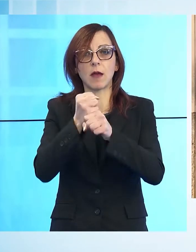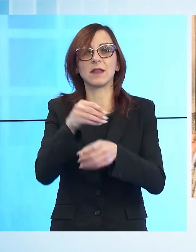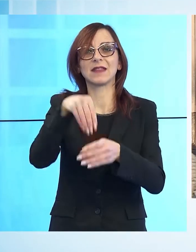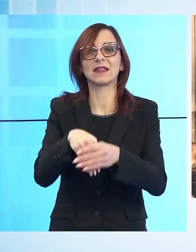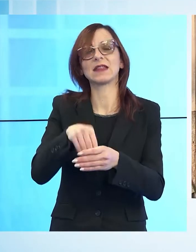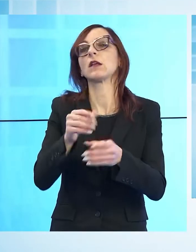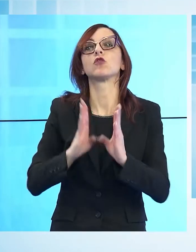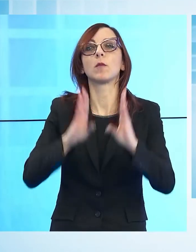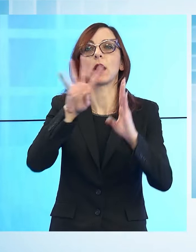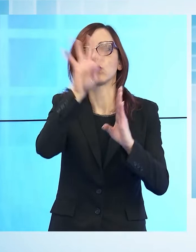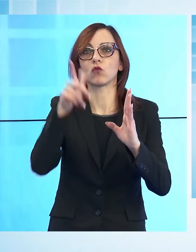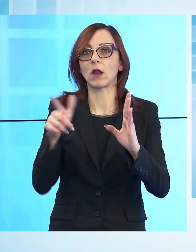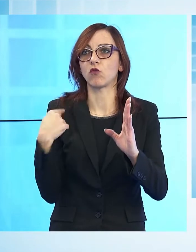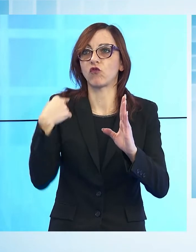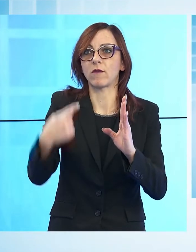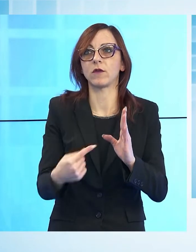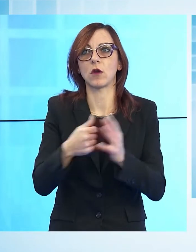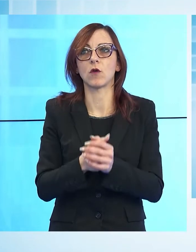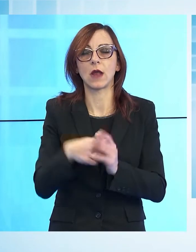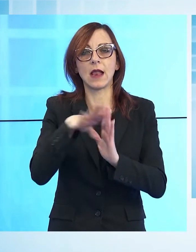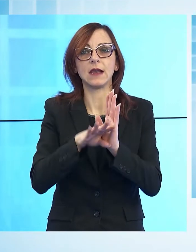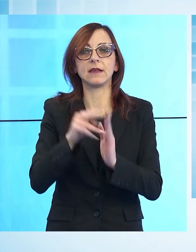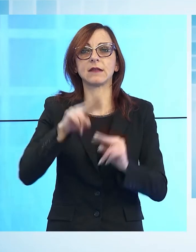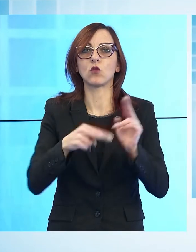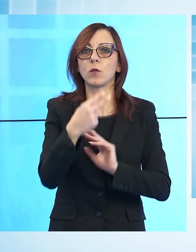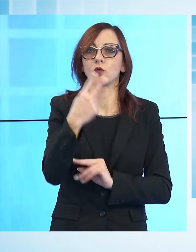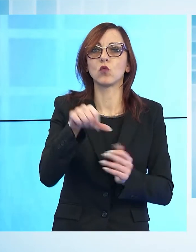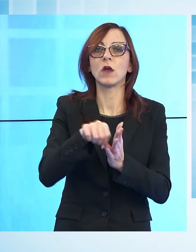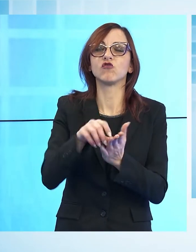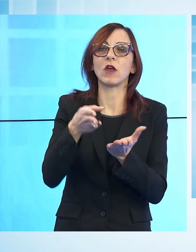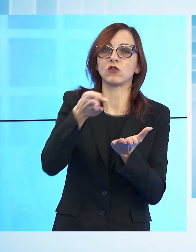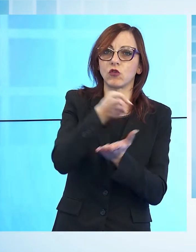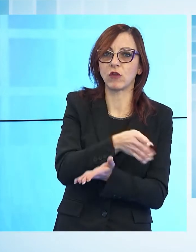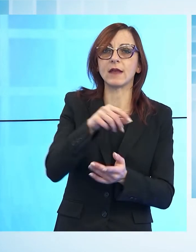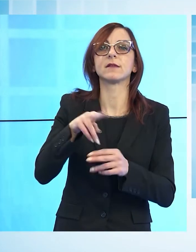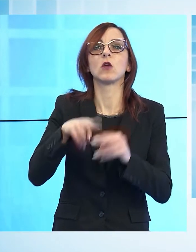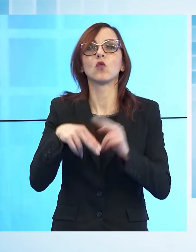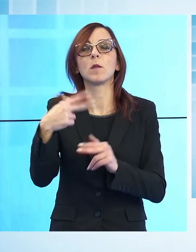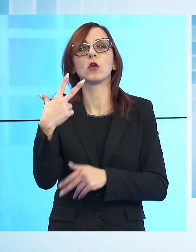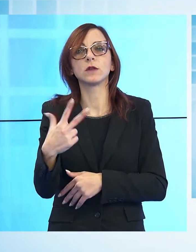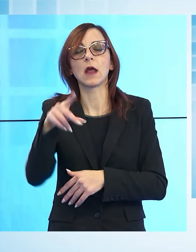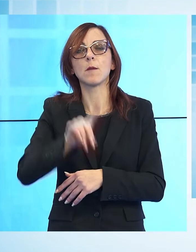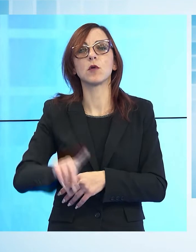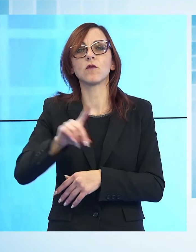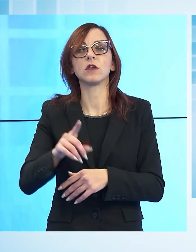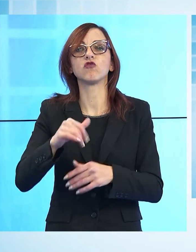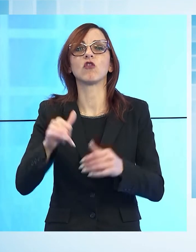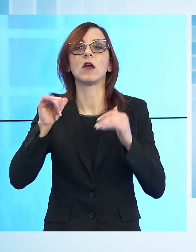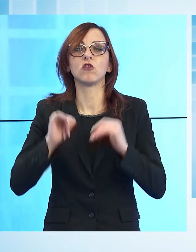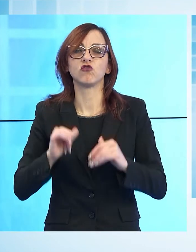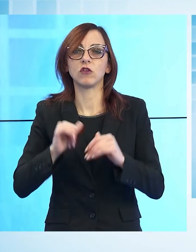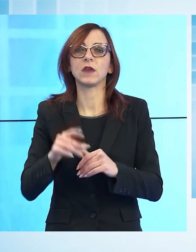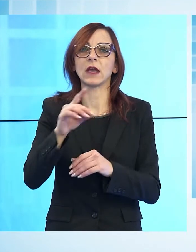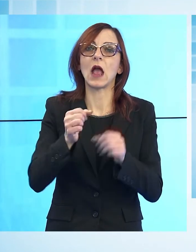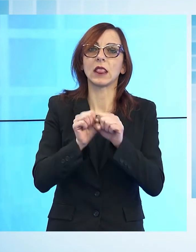Palazzo Ducale. La lista numero due è centrodestra e civiche per la provincia di Lucca e la numero tre è provincia civica democratica e progressista